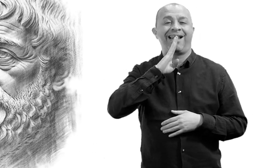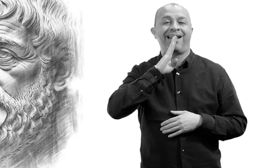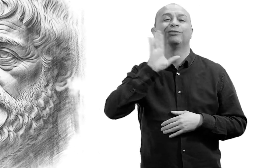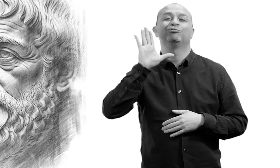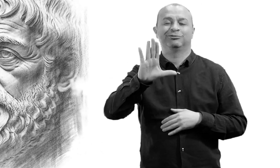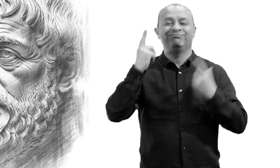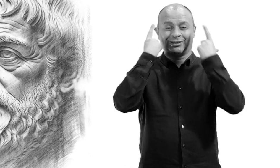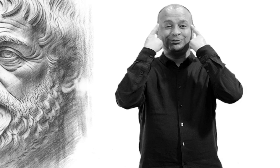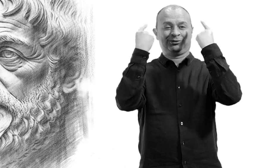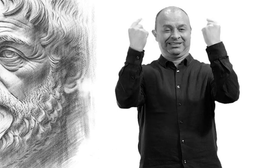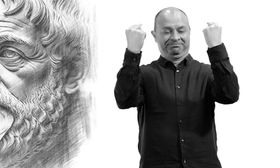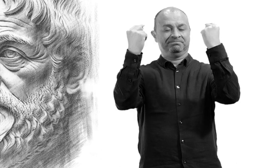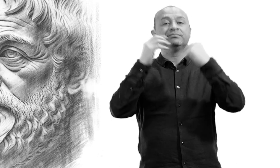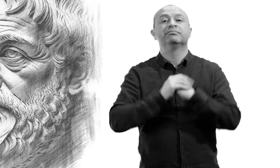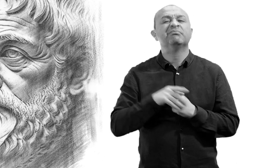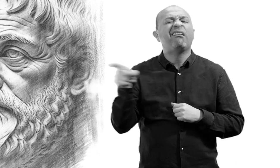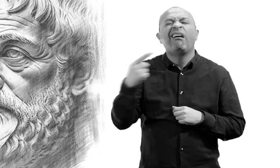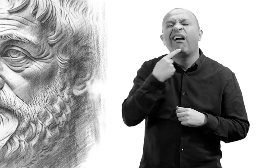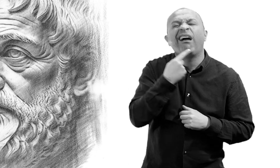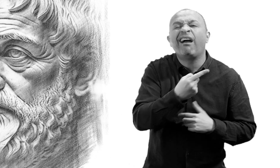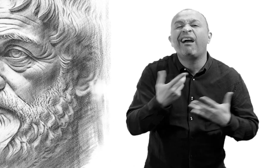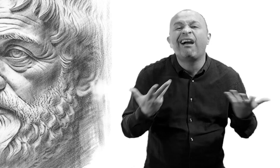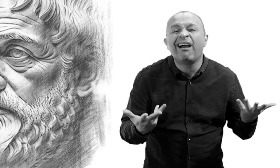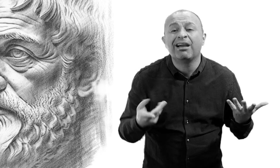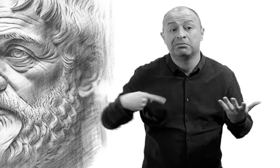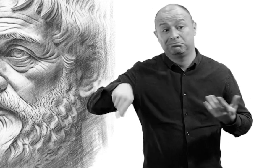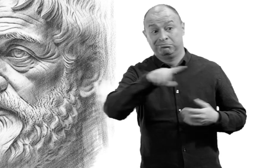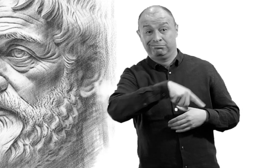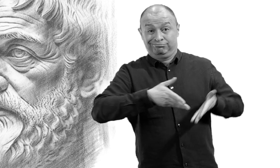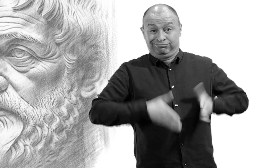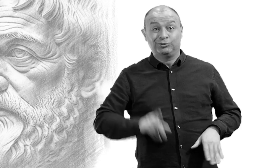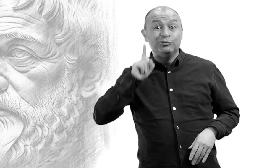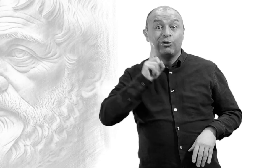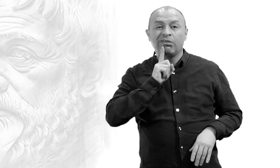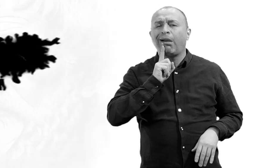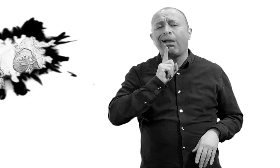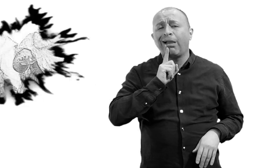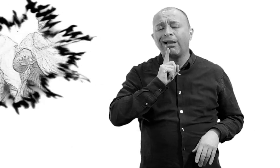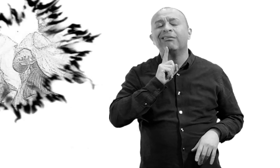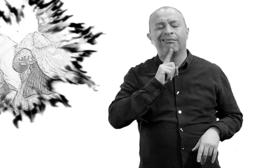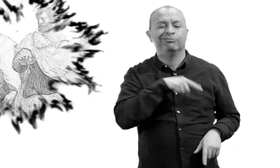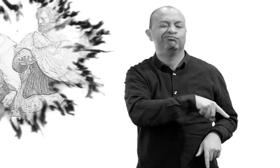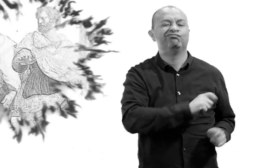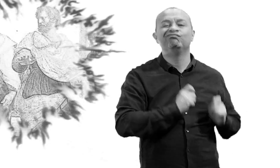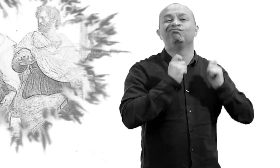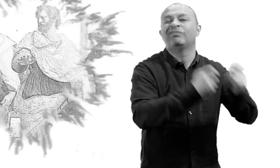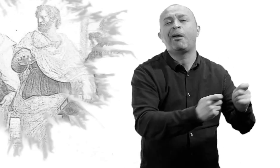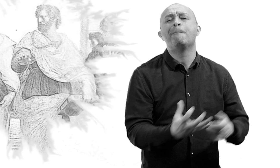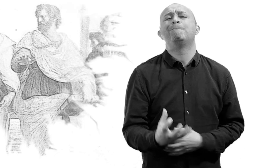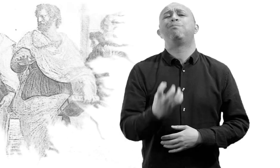Aristóteles, quien expresó que todos aquellos que son sordos de nacimiento son también mudos,